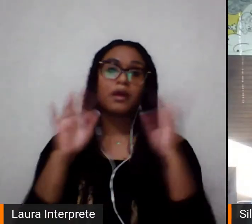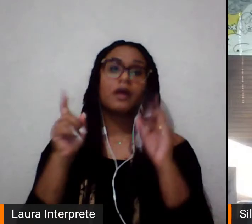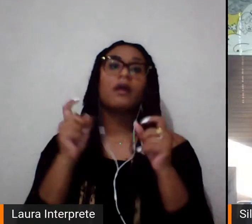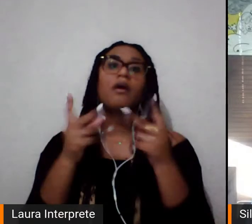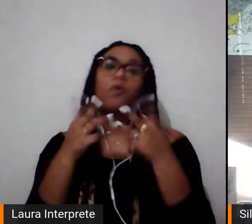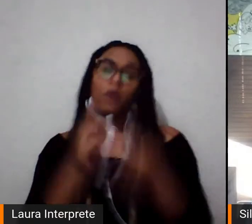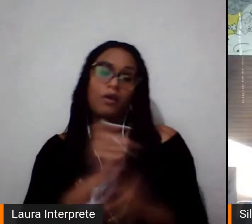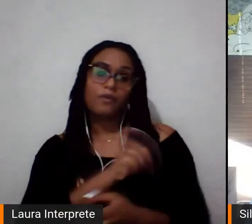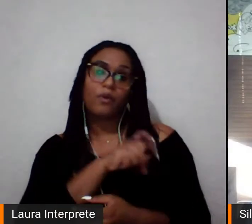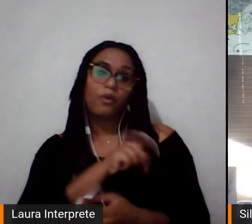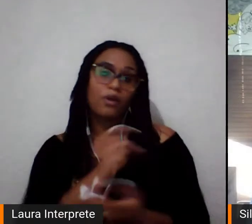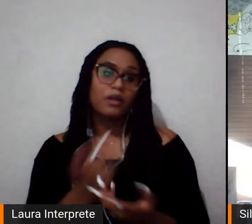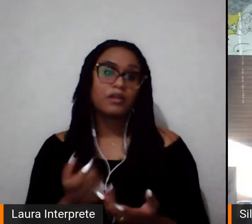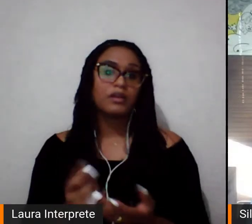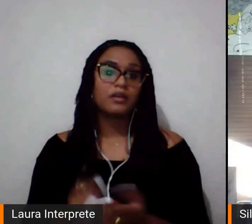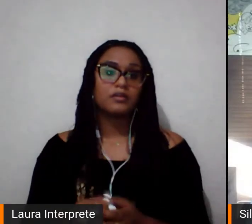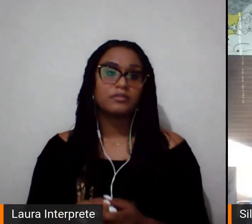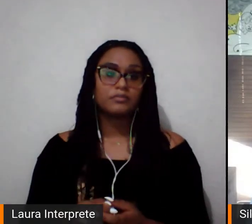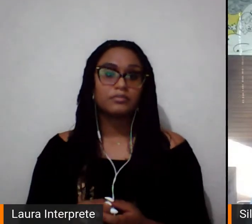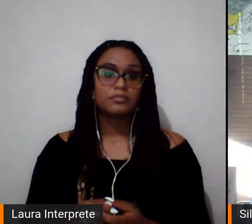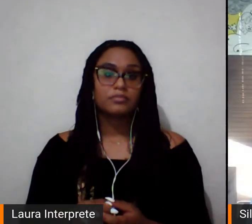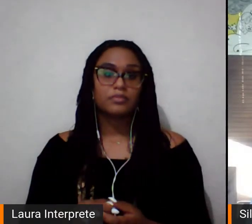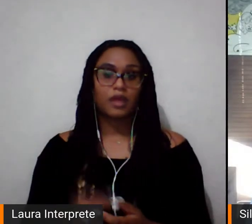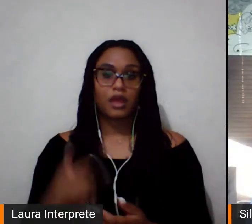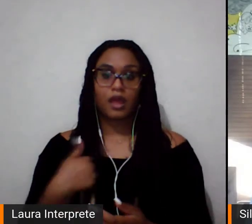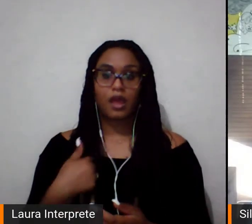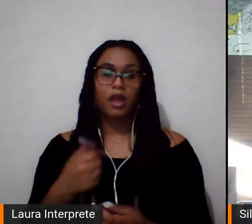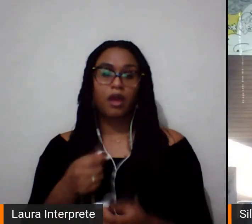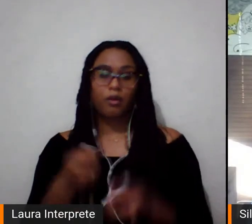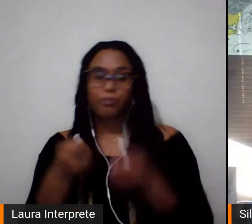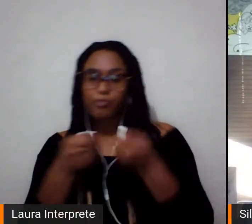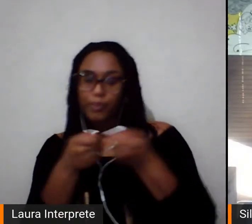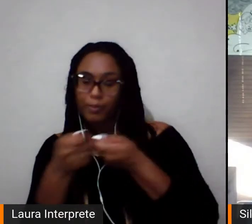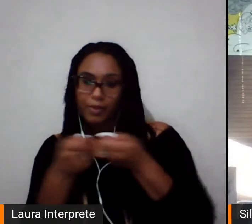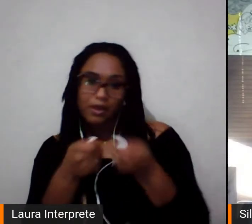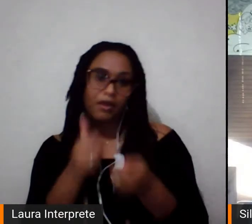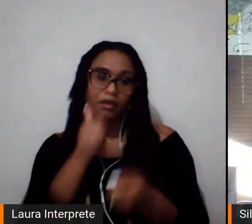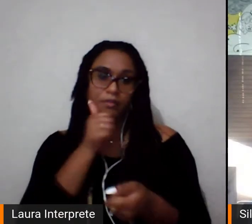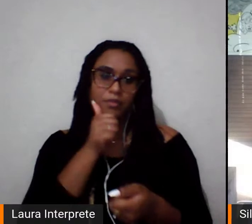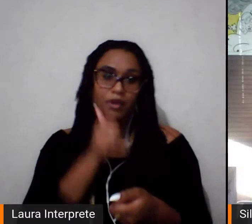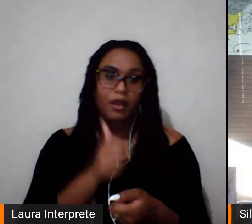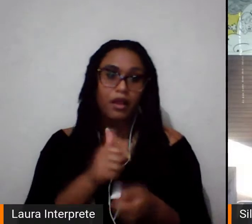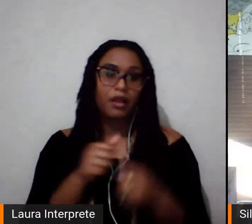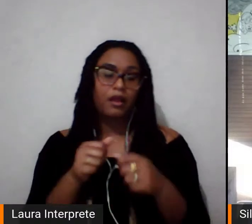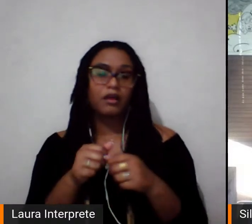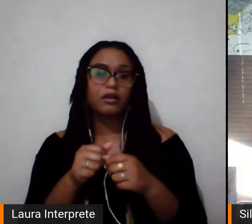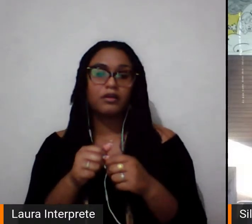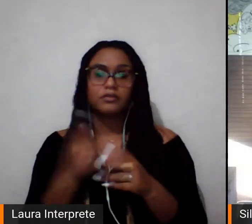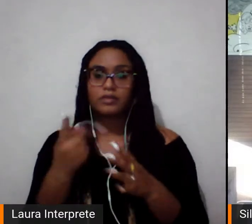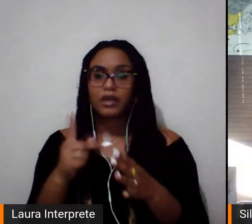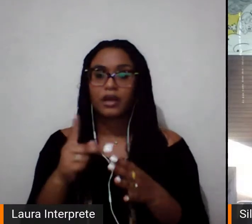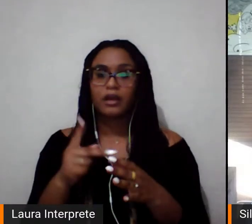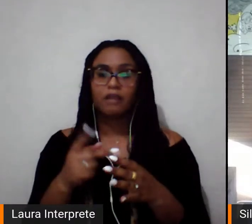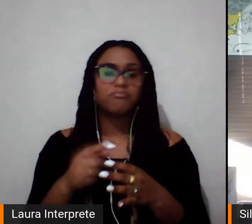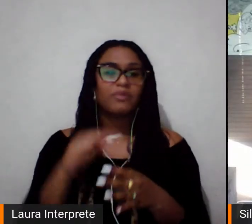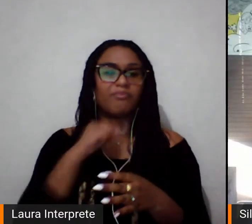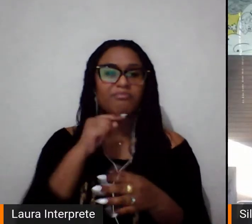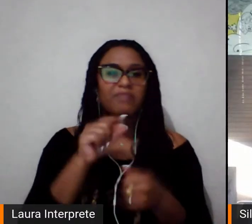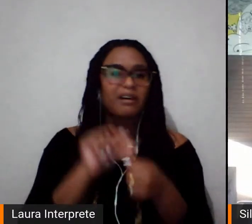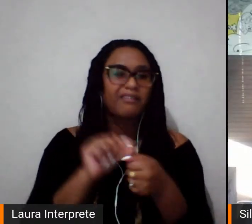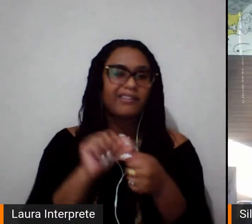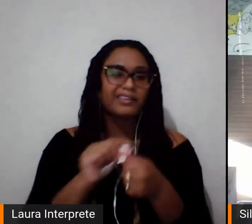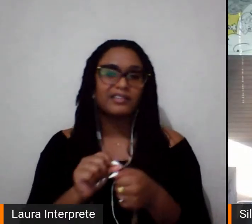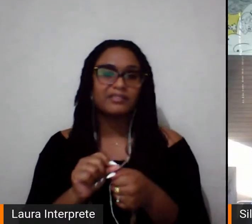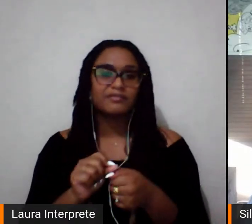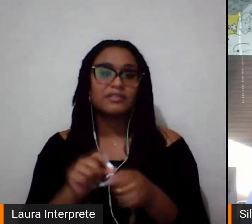medida que eu limito e que eu cerceio a possibilidade das mulheres entrarem e se realizarem no esporte. Por